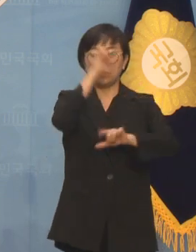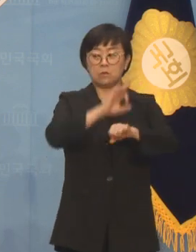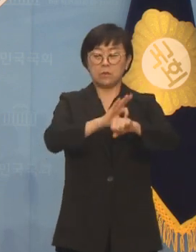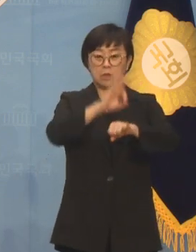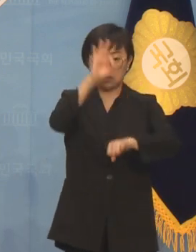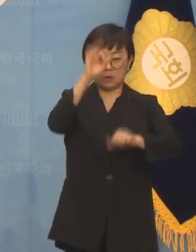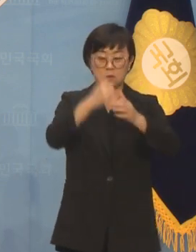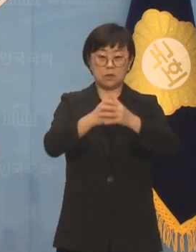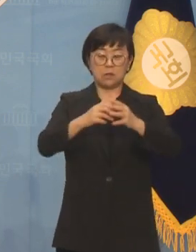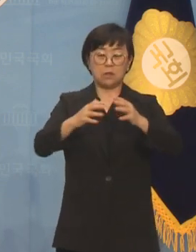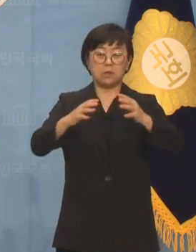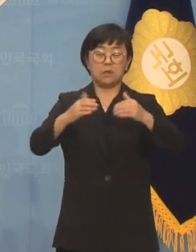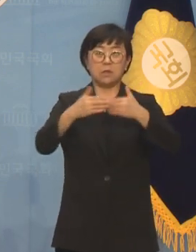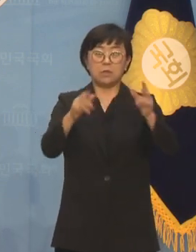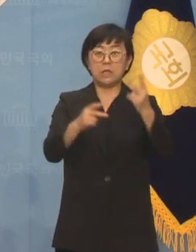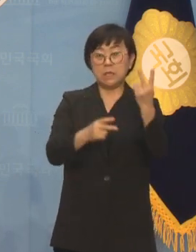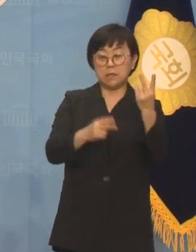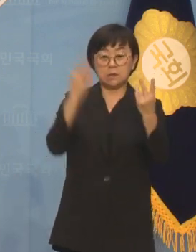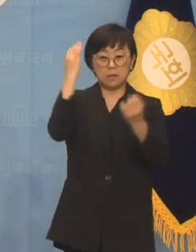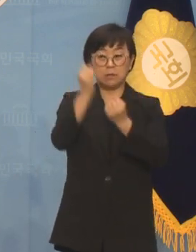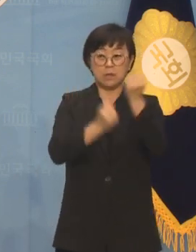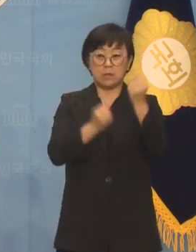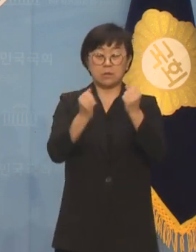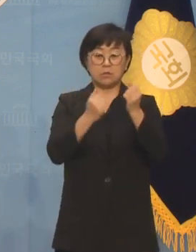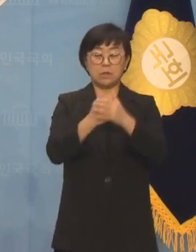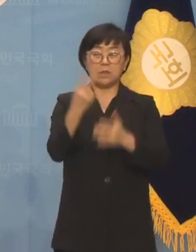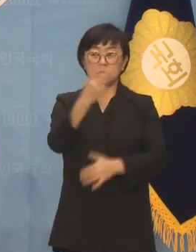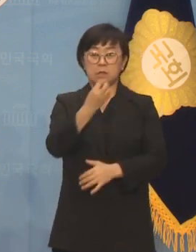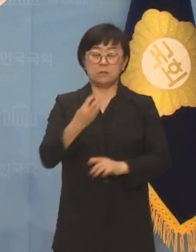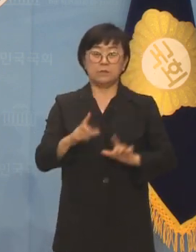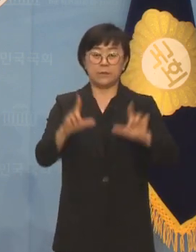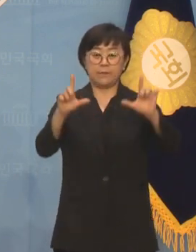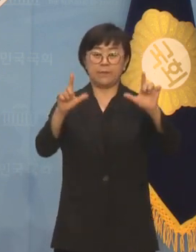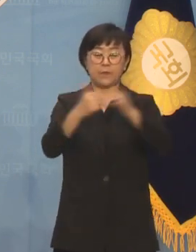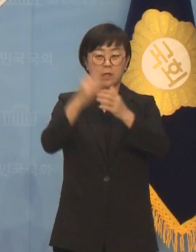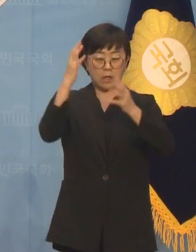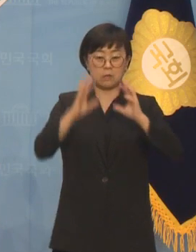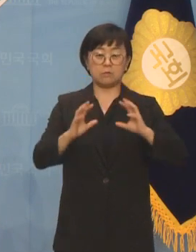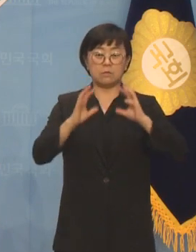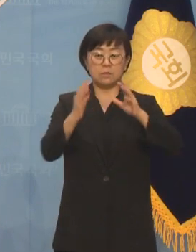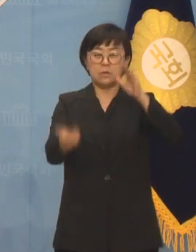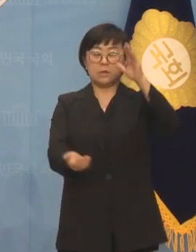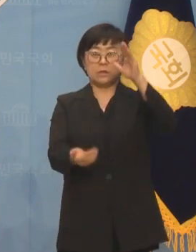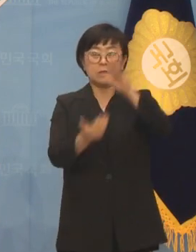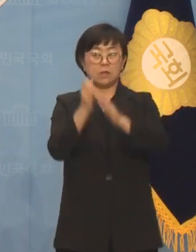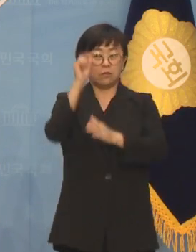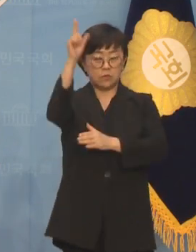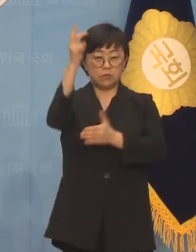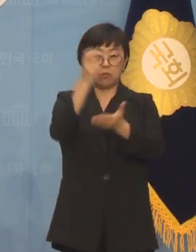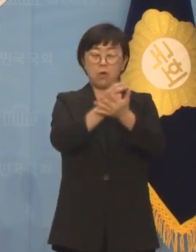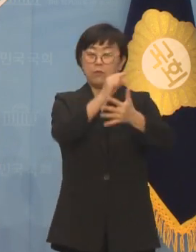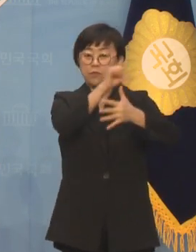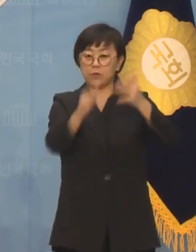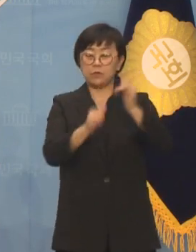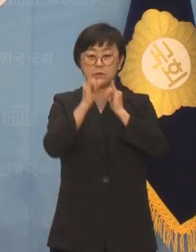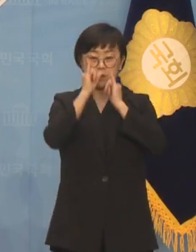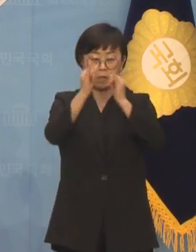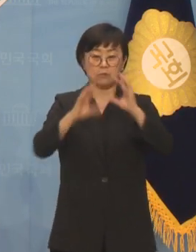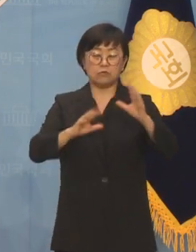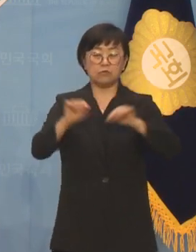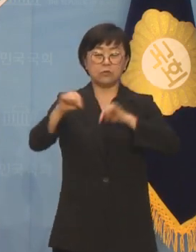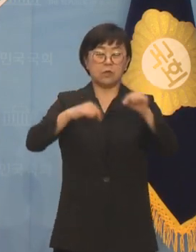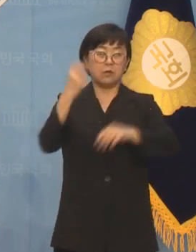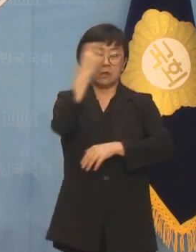의원회관 제2세미나시에서 개최하는 2023 대한민국 최우수 법률상 및 국정감사